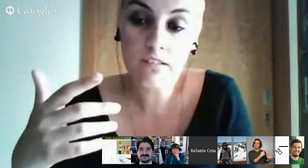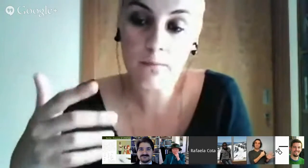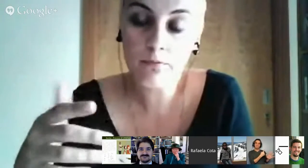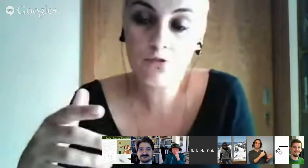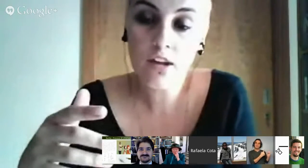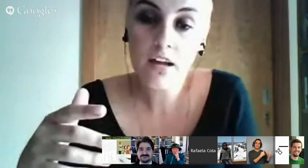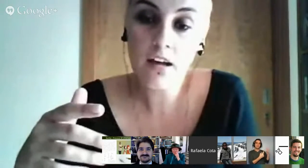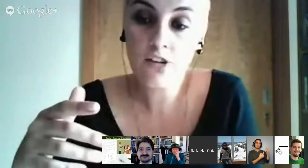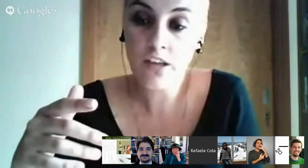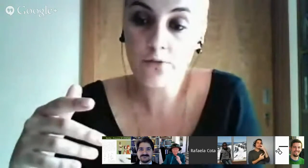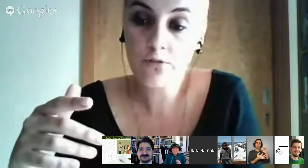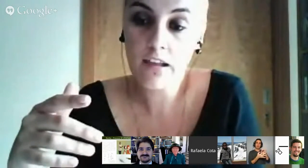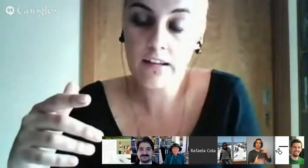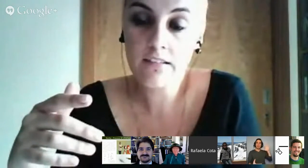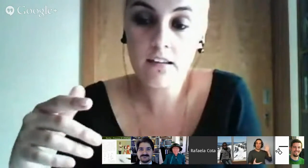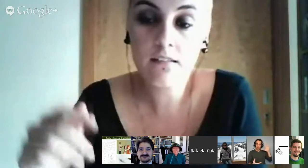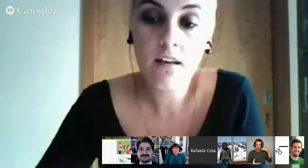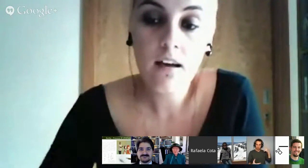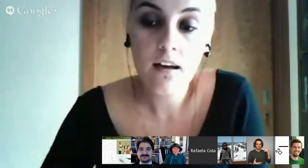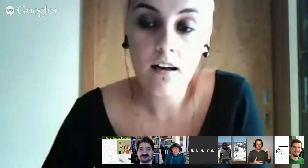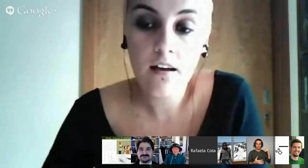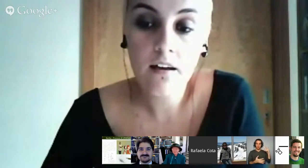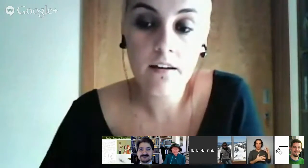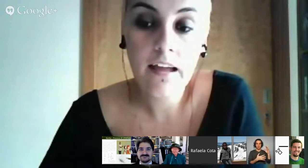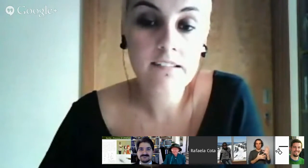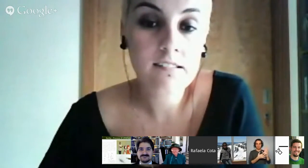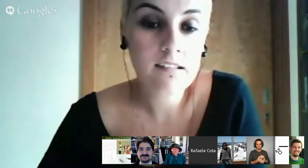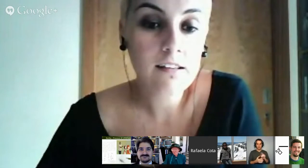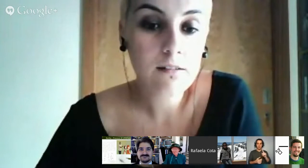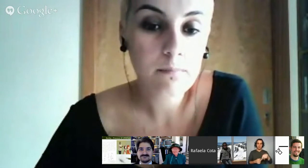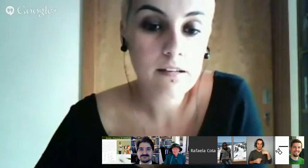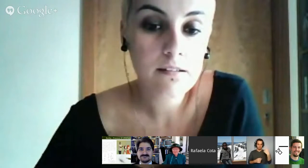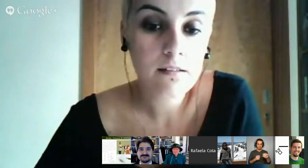exemplos que está no slide seguinte next slide please